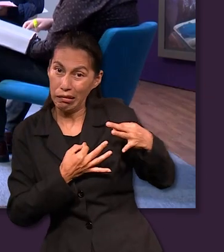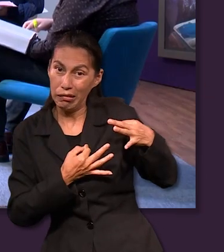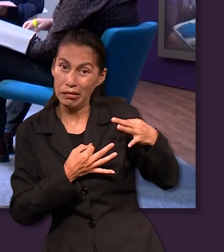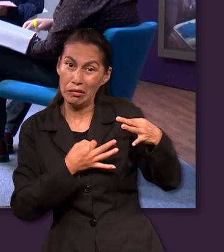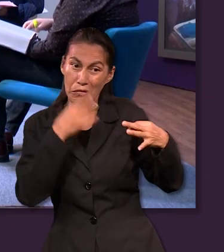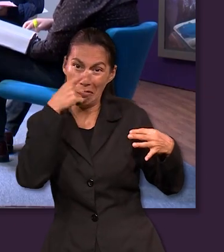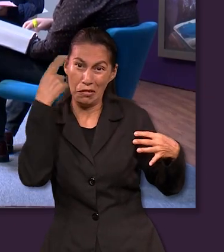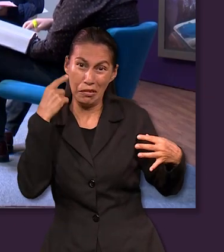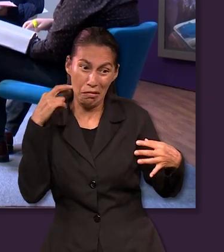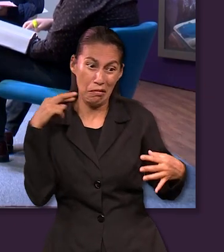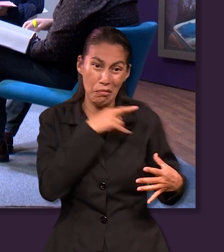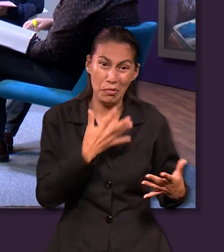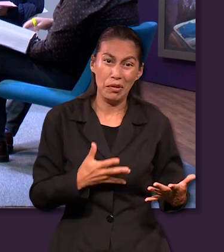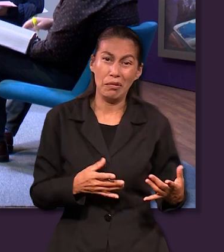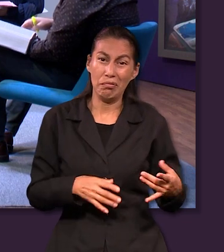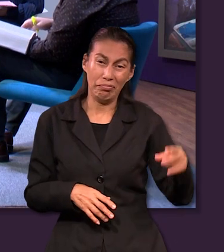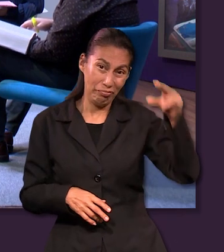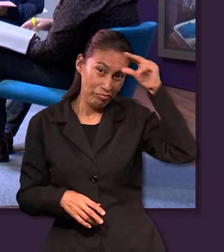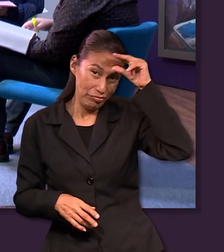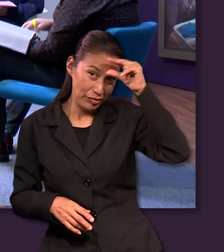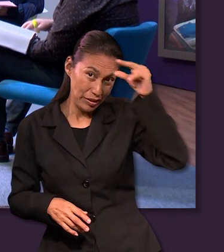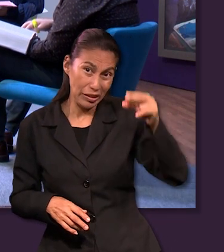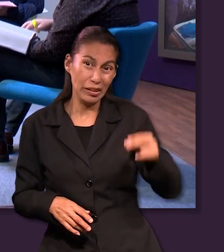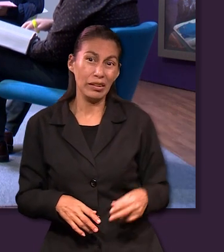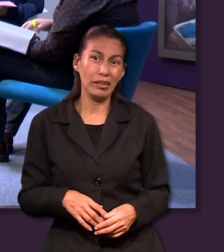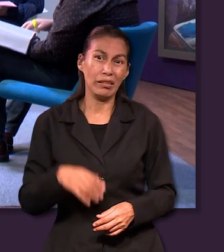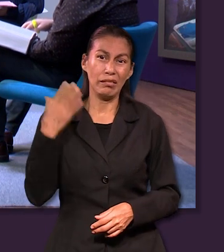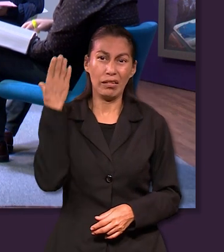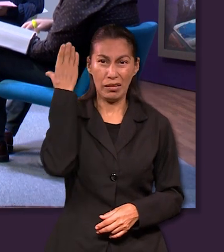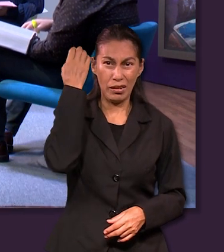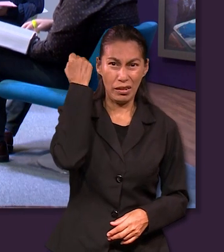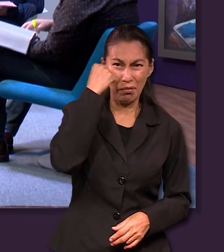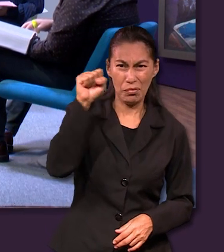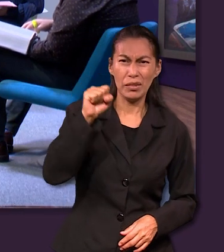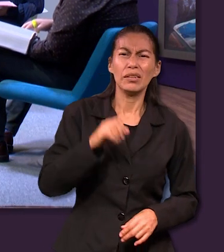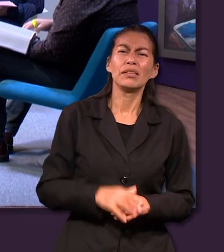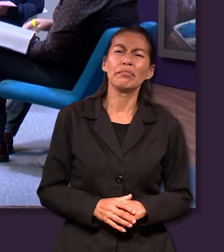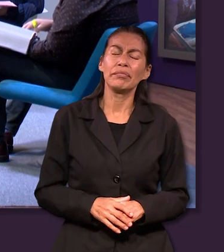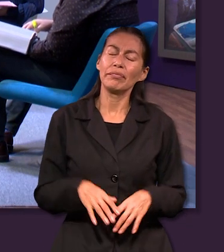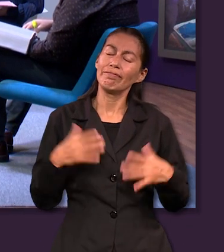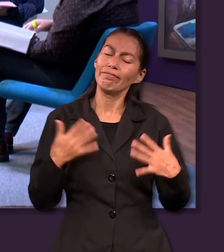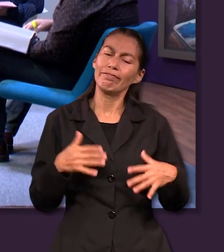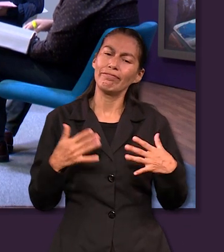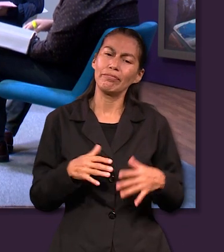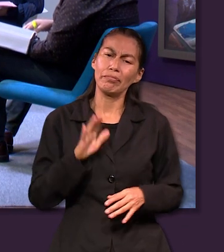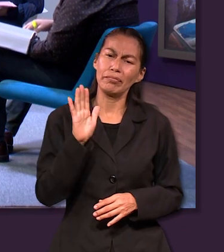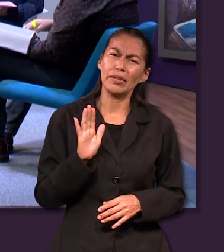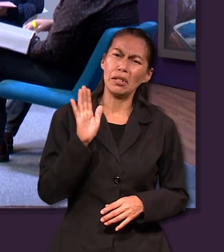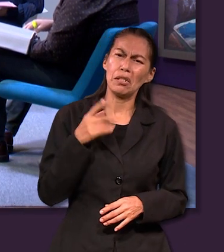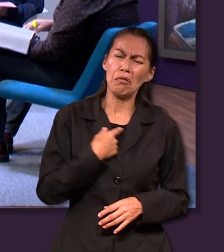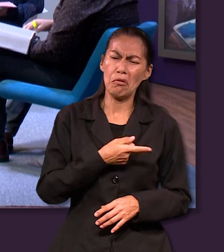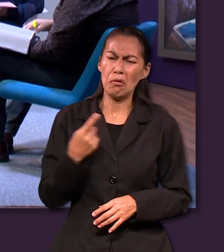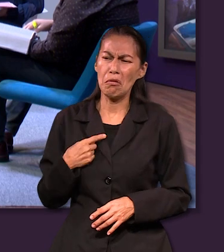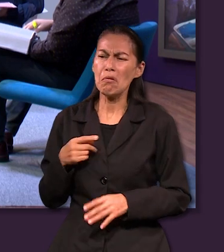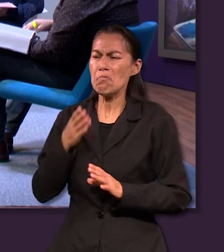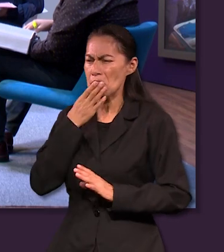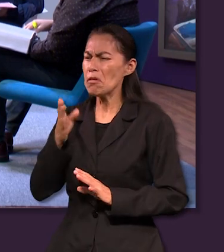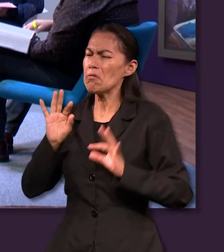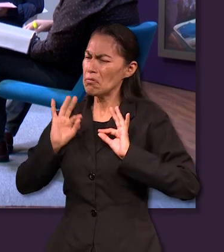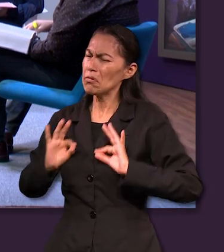hacernos creer que vamos por un camino de justicia y de pronto no tanto ¿no? si saben que es muy reconfortante también por otro lado